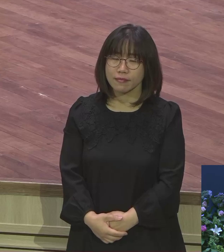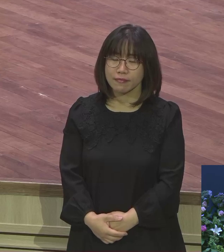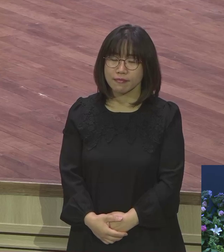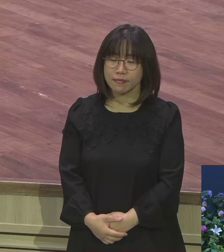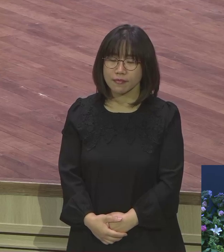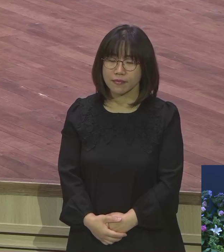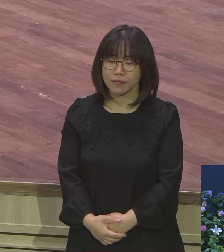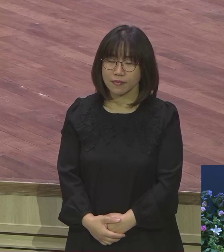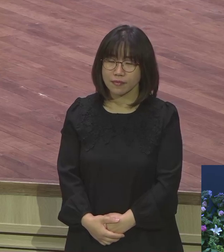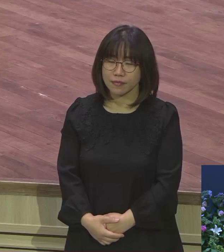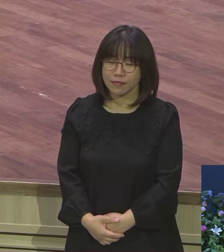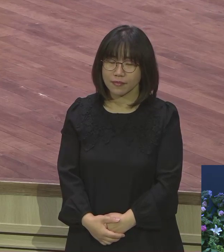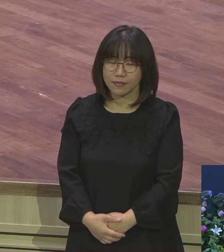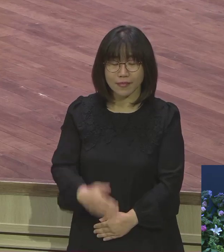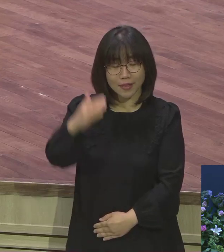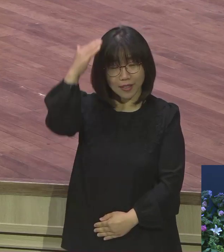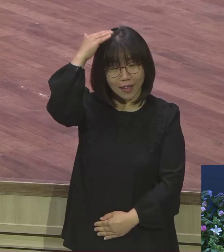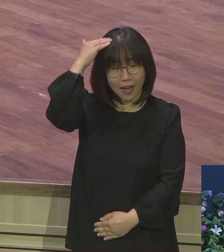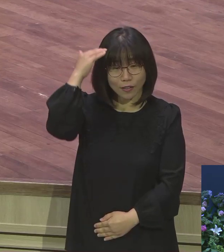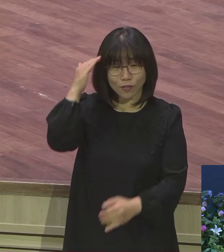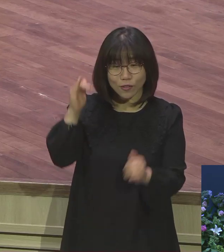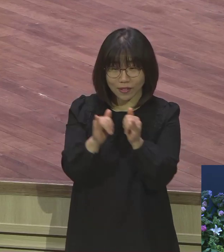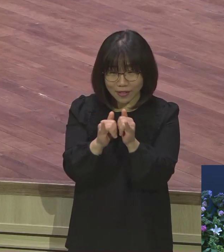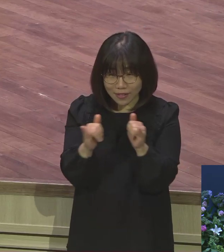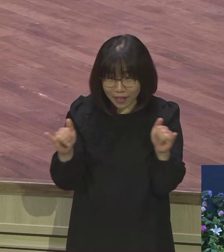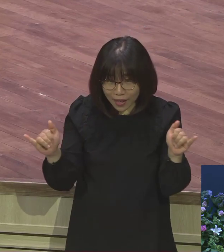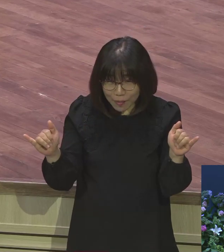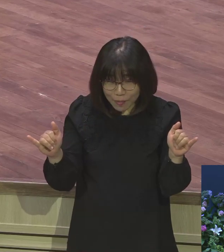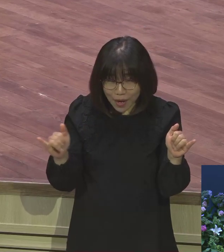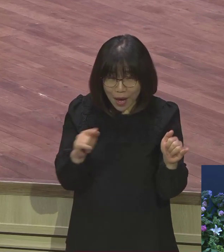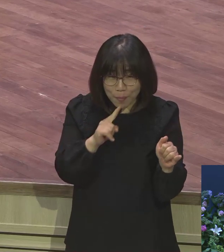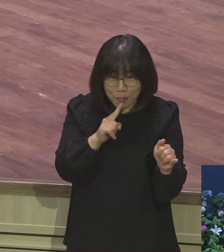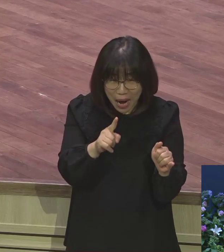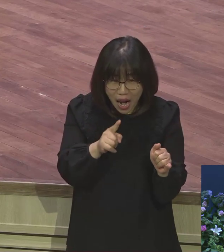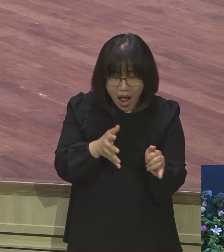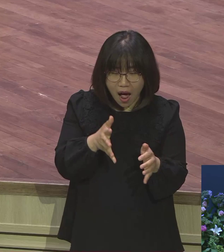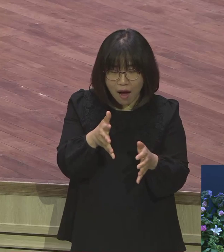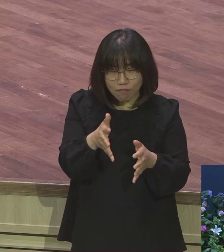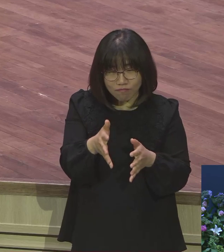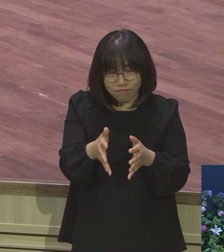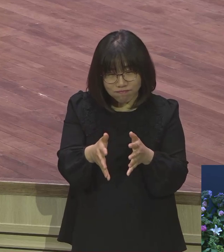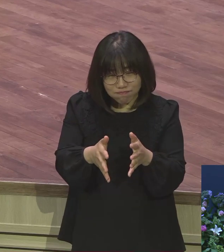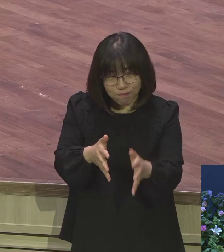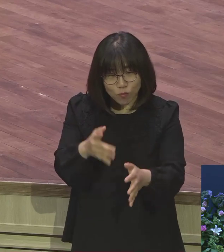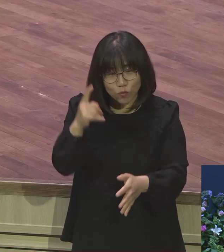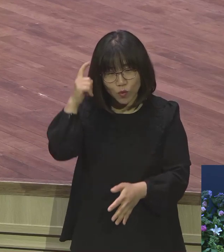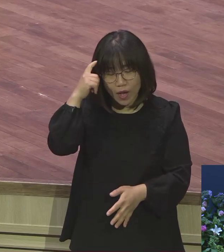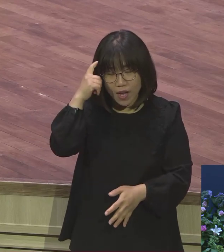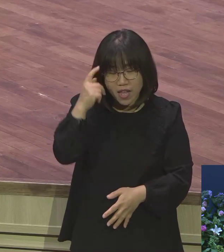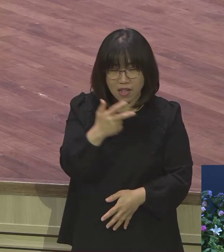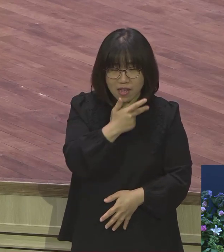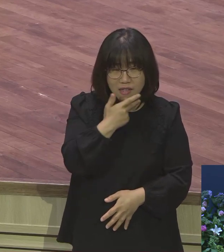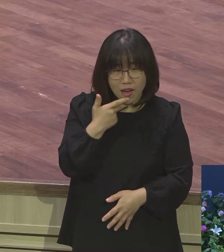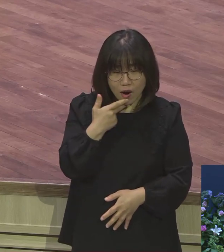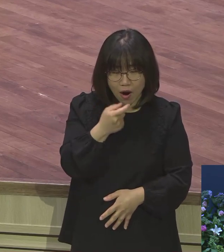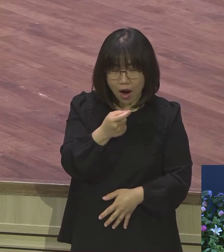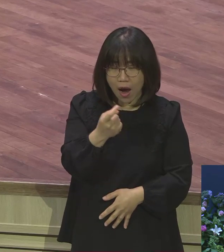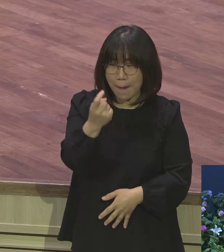그렇게 우리나라 사람들이 실제로 왜 말을 잘 못하느냐. 영어를 그걸 배울 때 추우라고